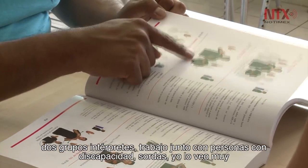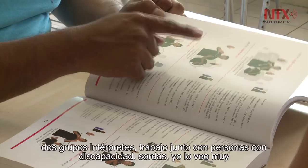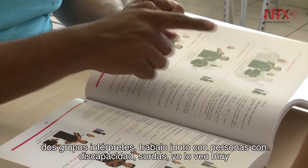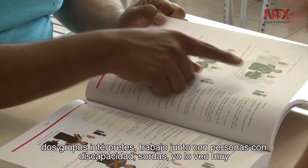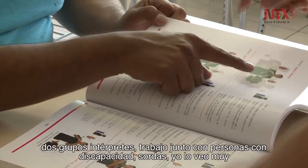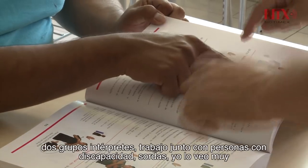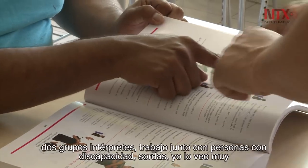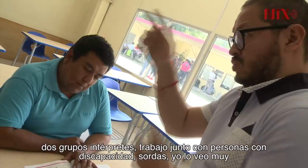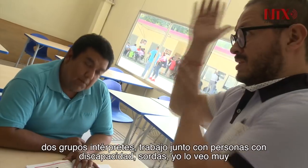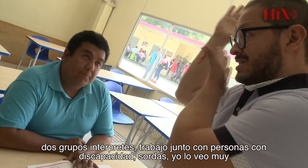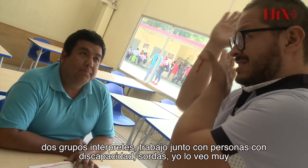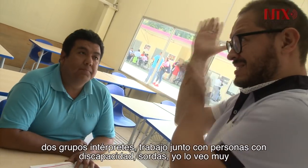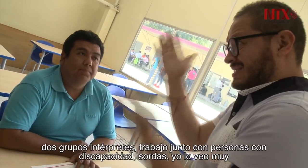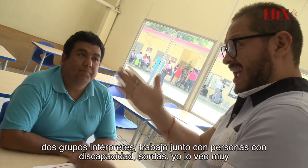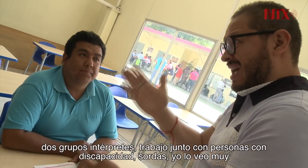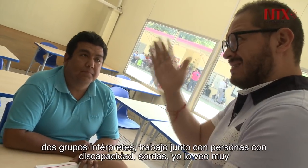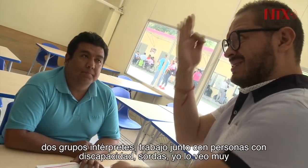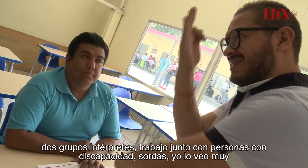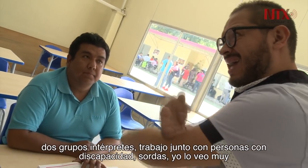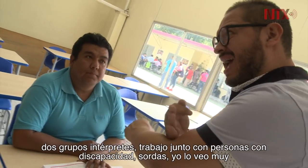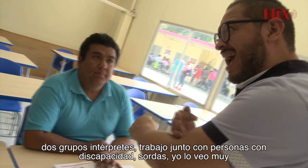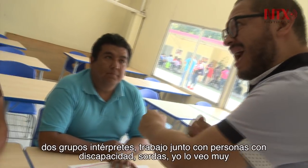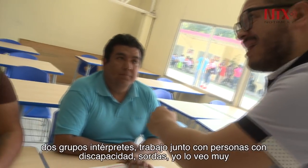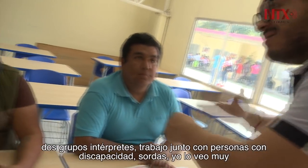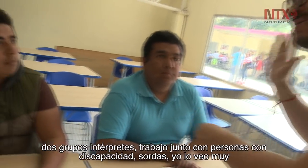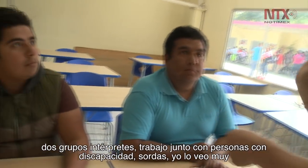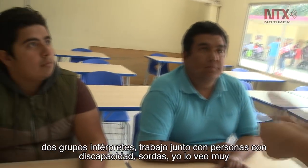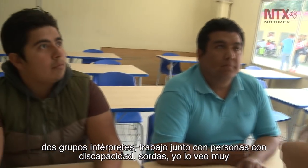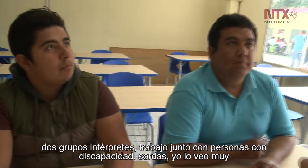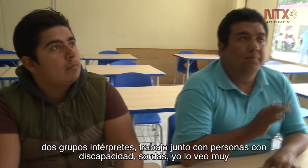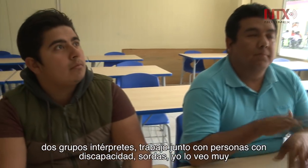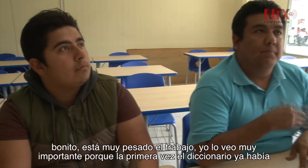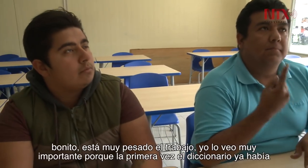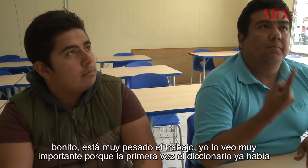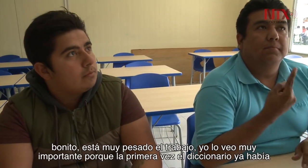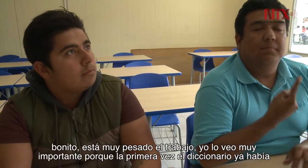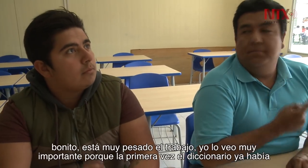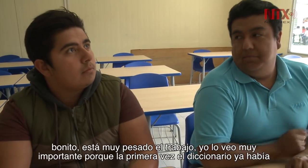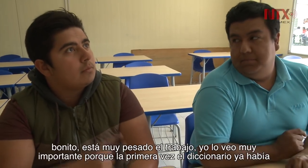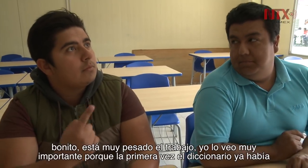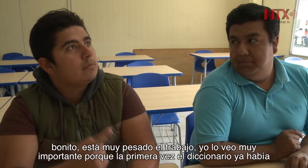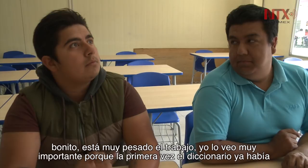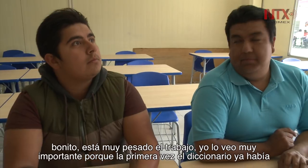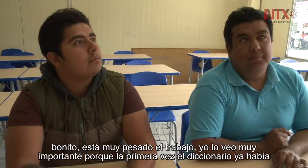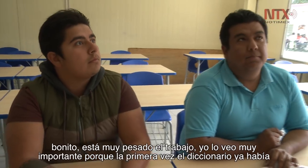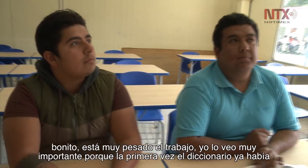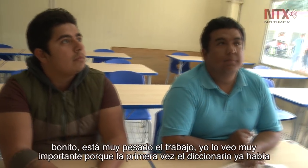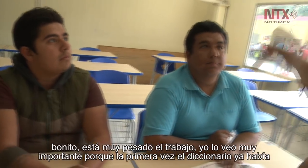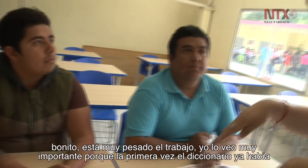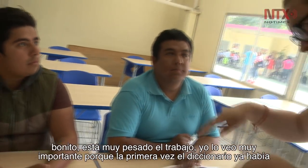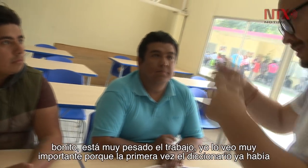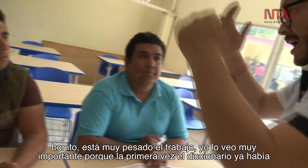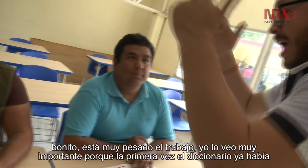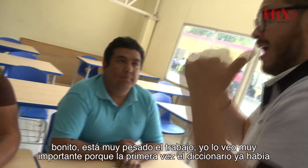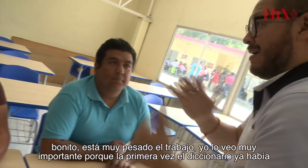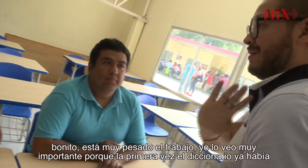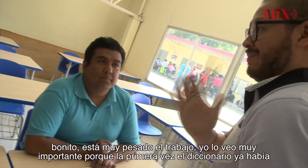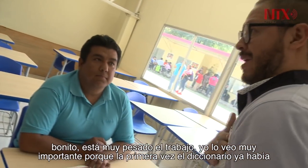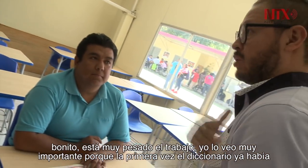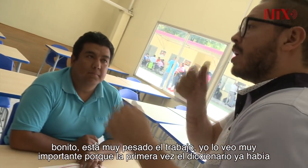discapacidad, sordas, y yo lo veo muy bonito, está muy pesado el trabajo. Yo veo